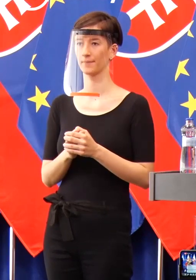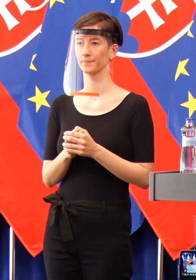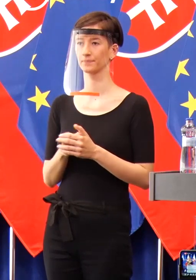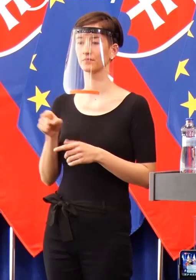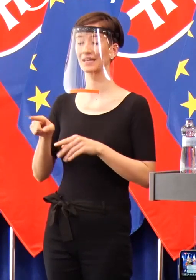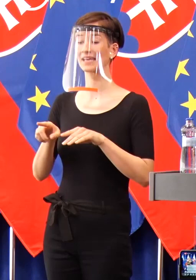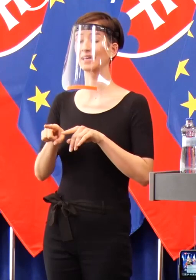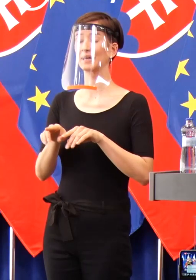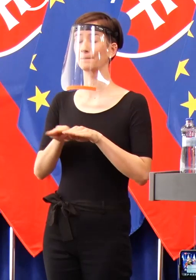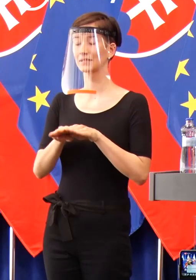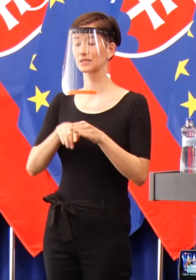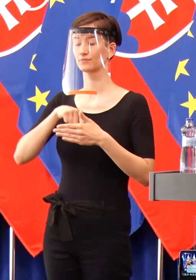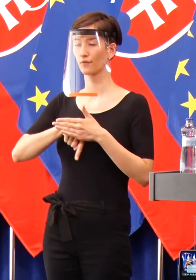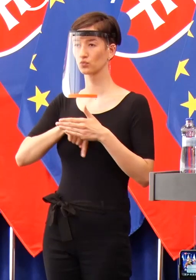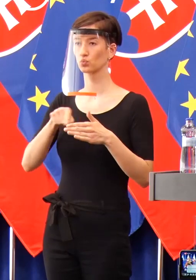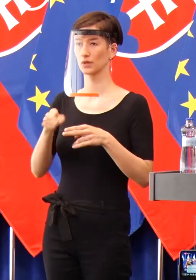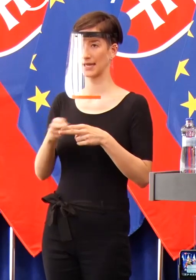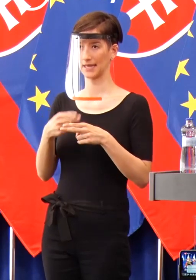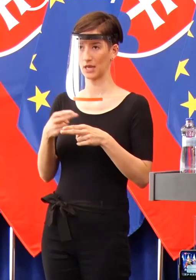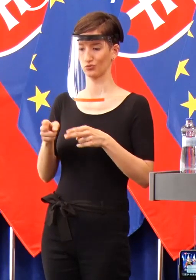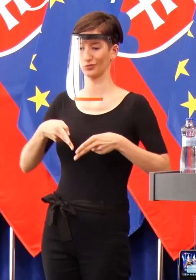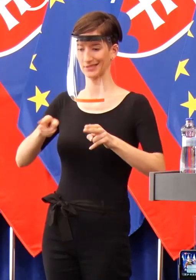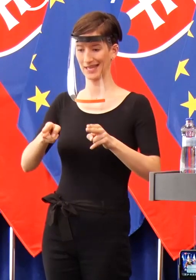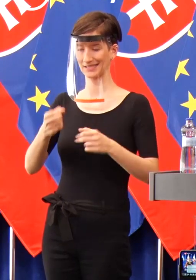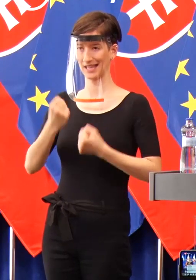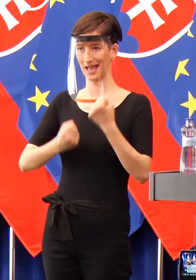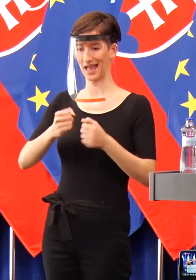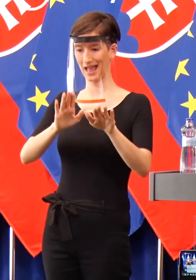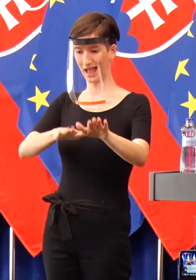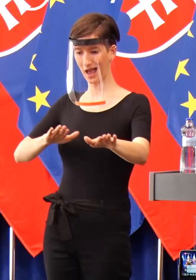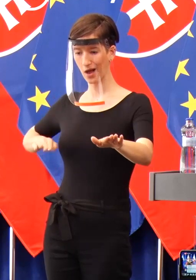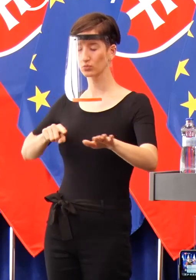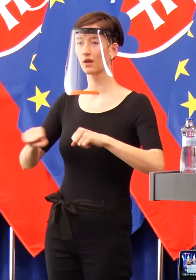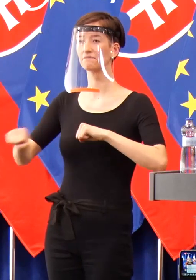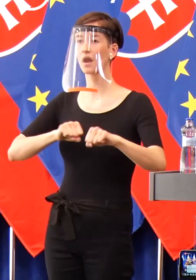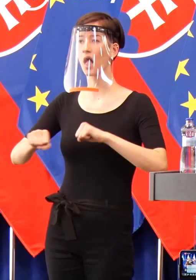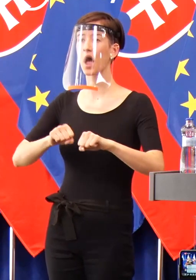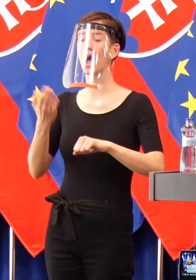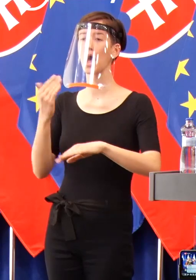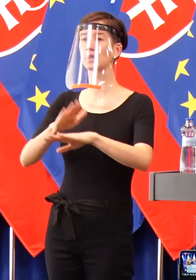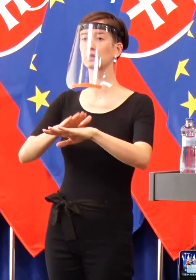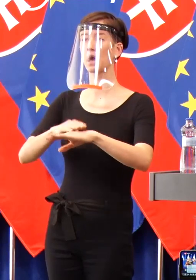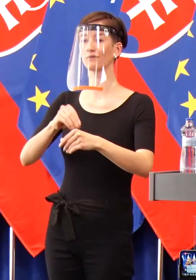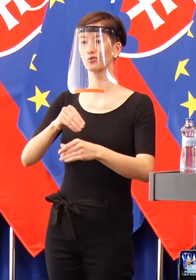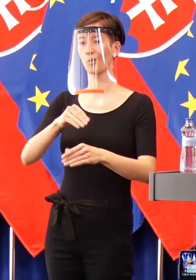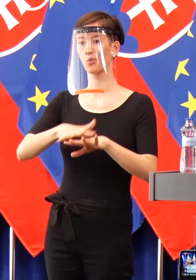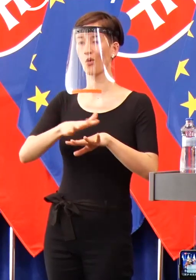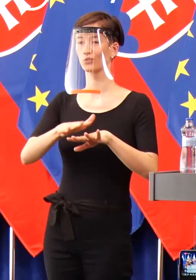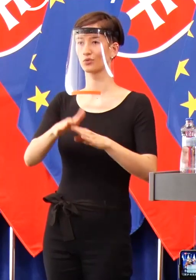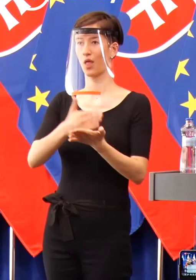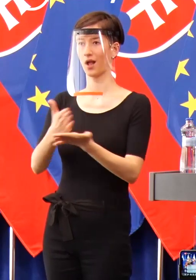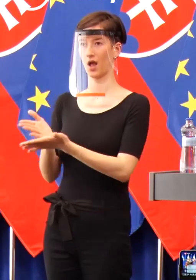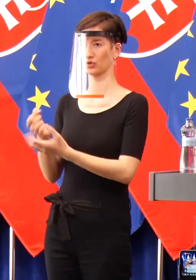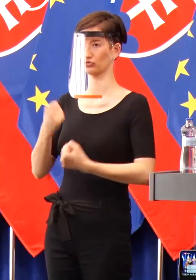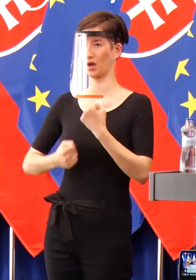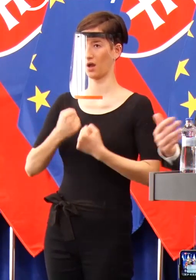zodpovedné za dopravu na cestách. Uznesenie vlády v žiadnom prípade nekázalo, aby sa tu kontrolovalo každé jedno auto. Lebo aj zákon hovorí o tom,